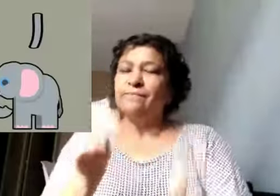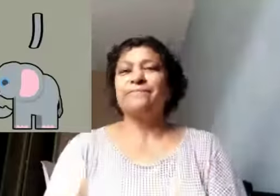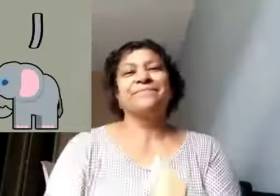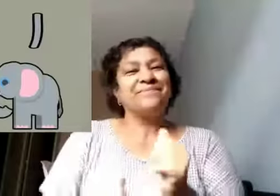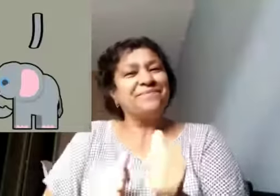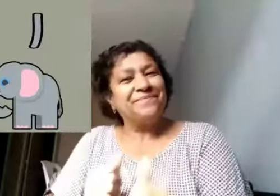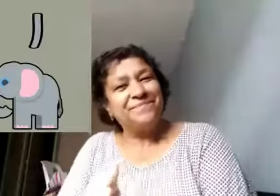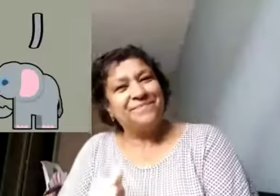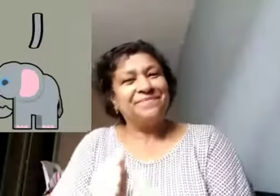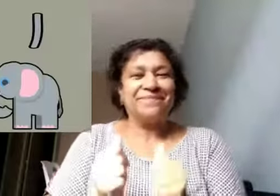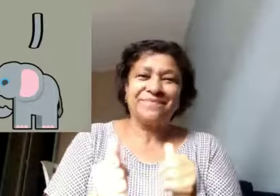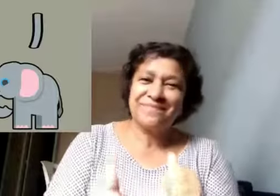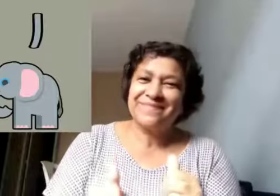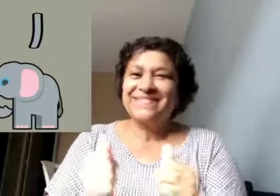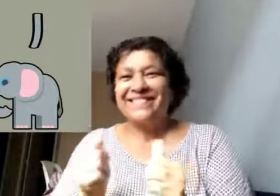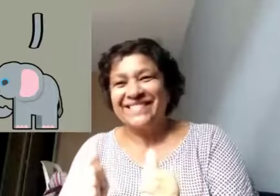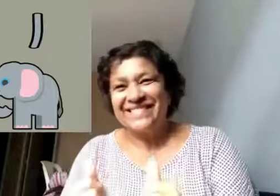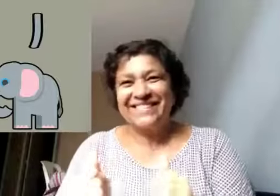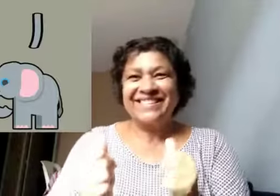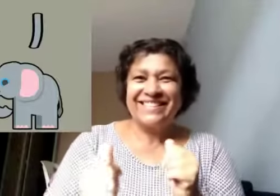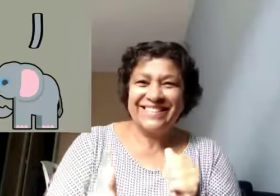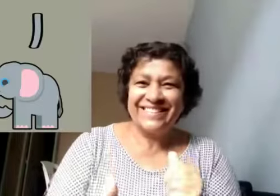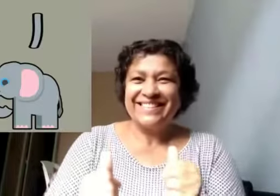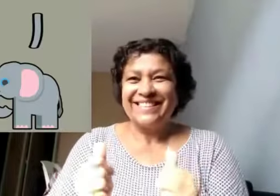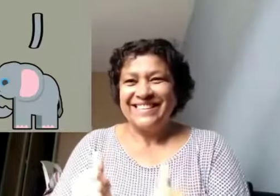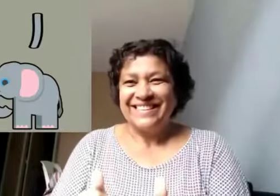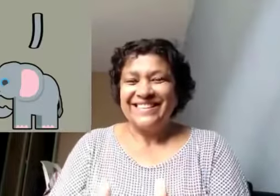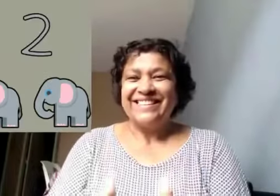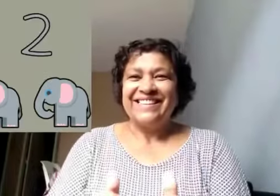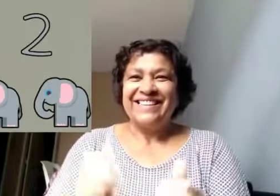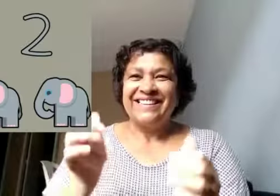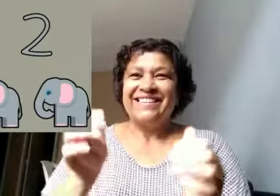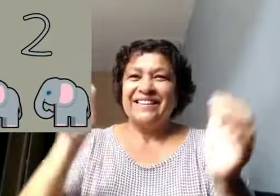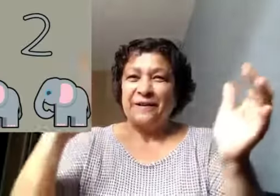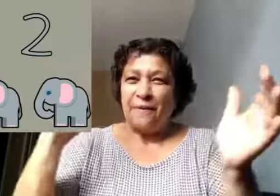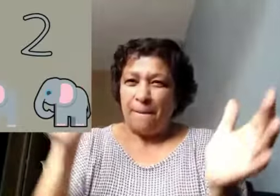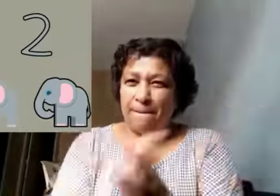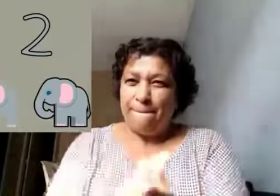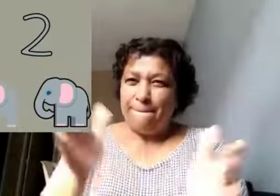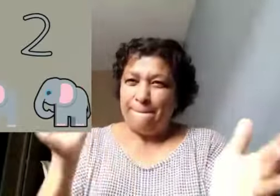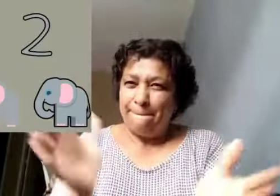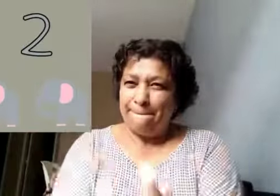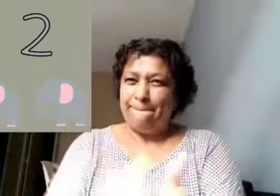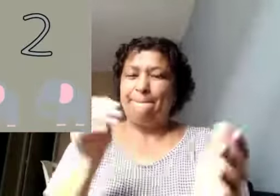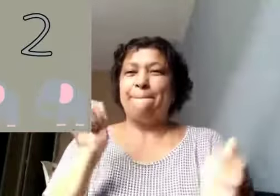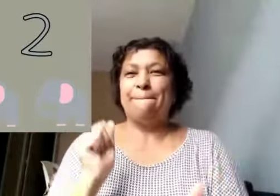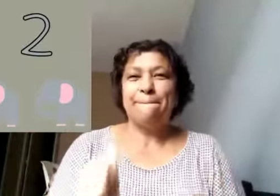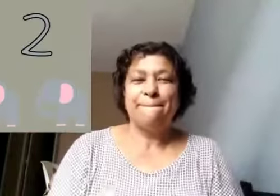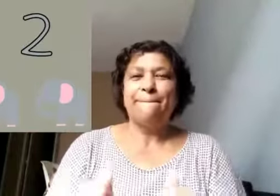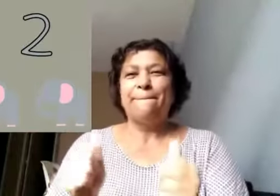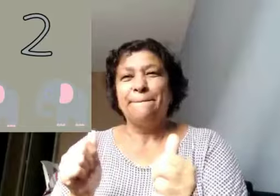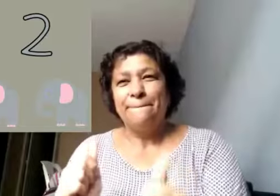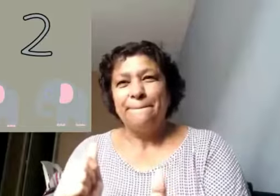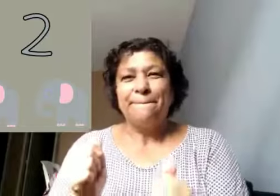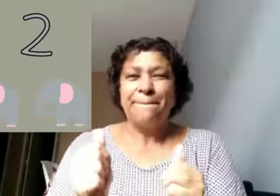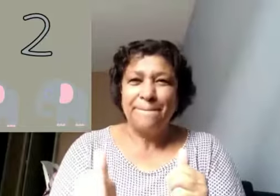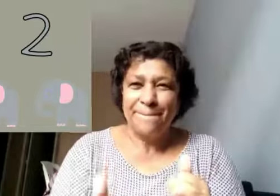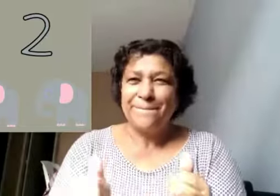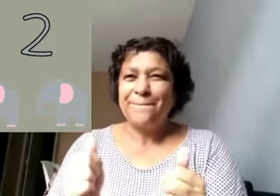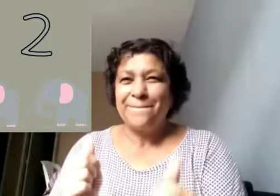incomoda muita gente. Dois elefantes incomodam muito mais.